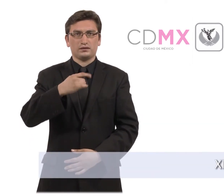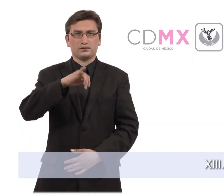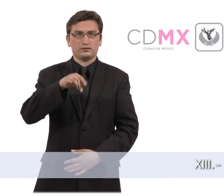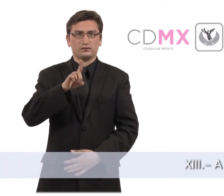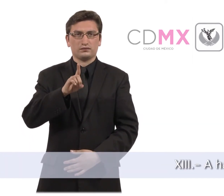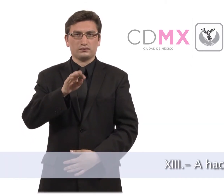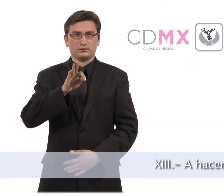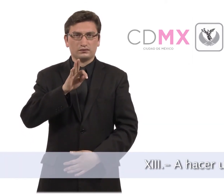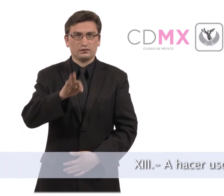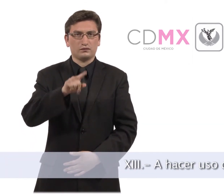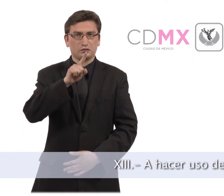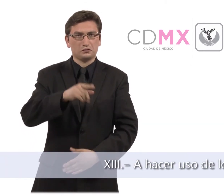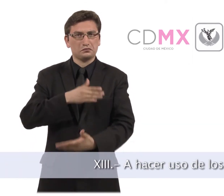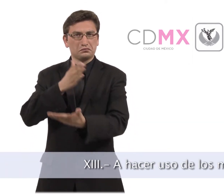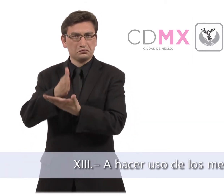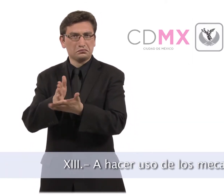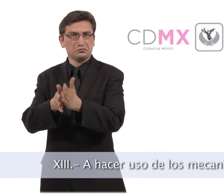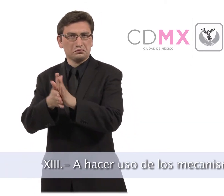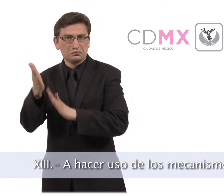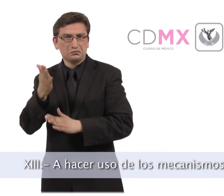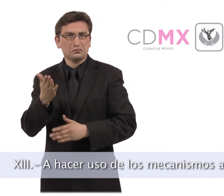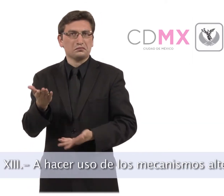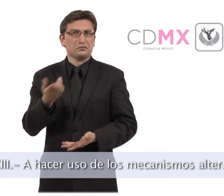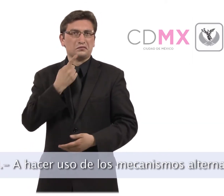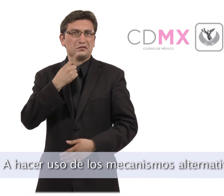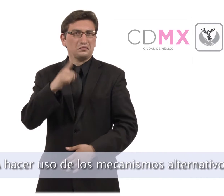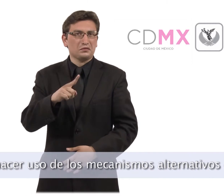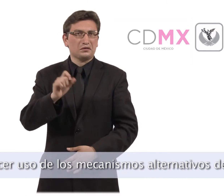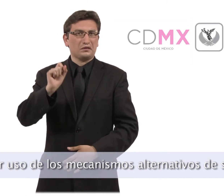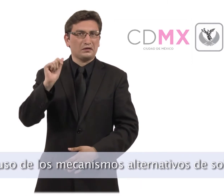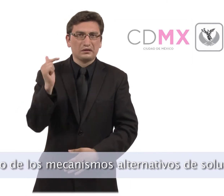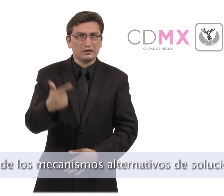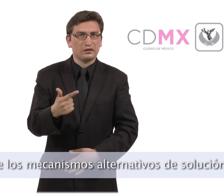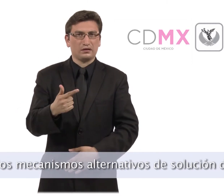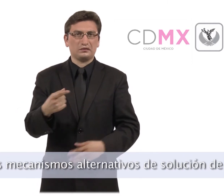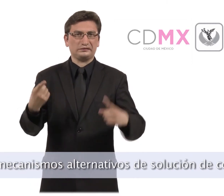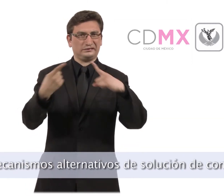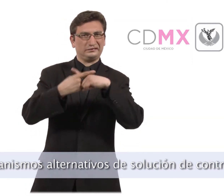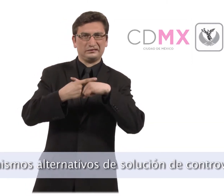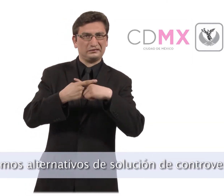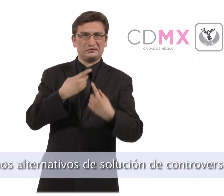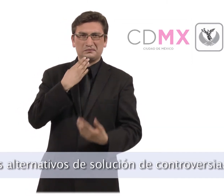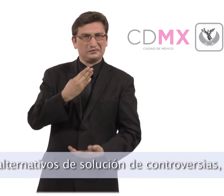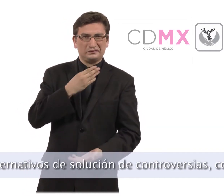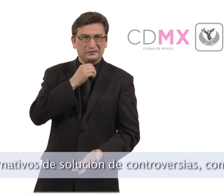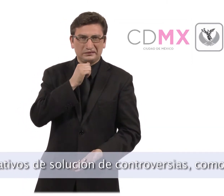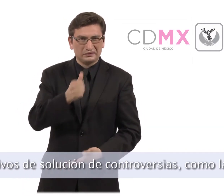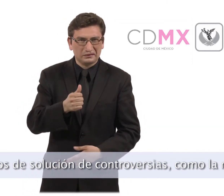Décimo tercero, a hacer uso de los mecanismos alternativos de solución de controversias